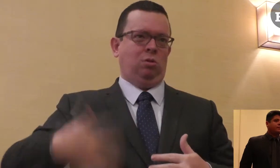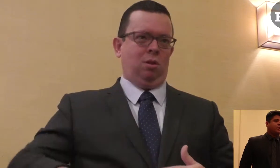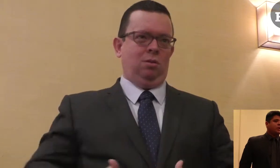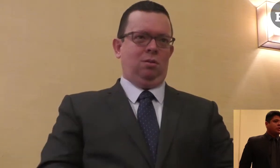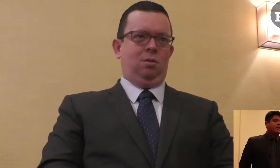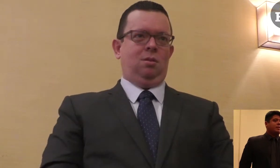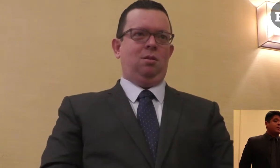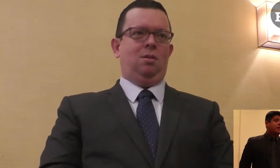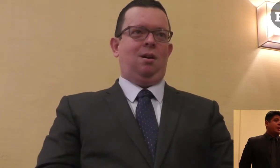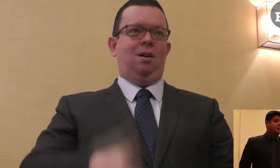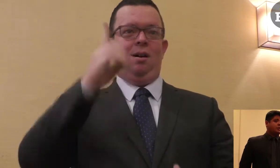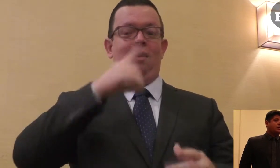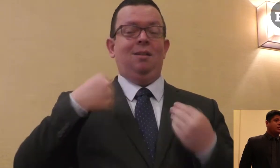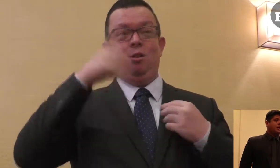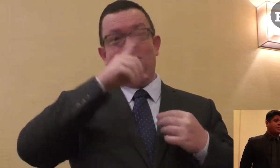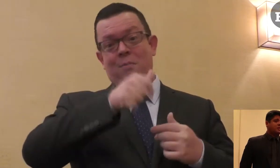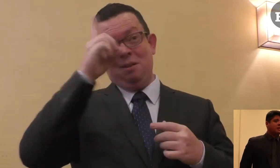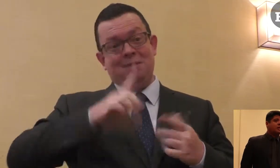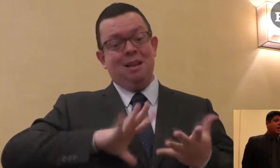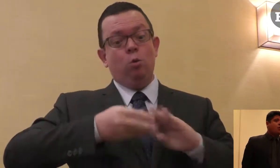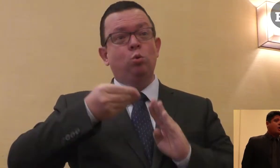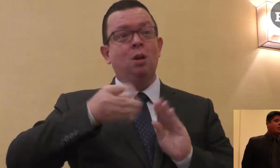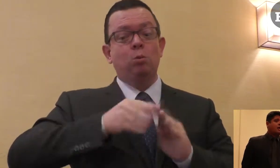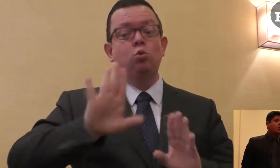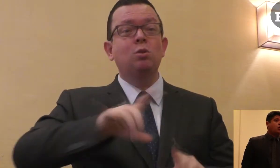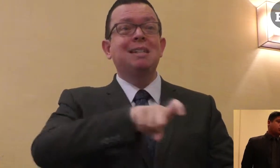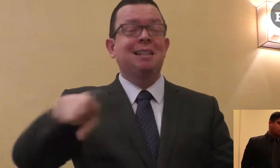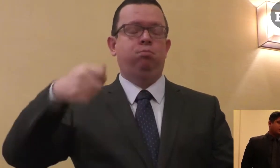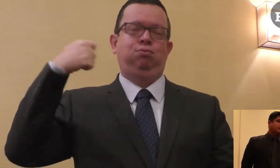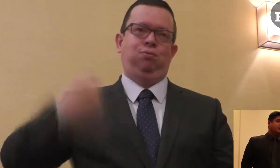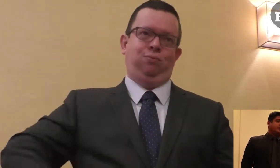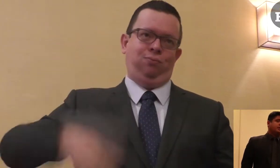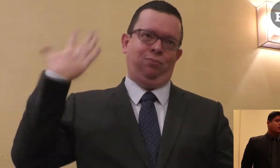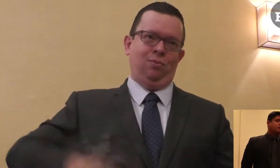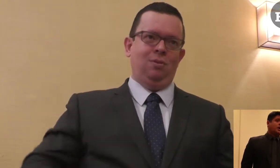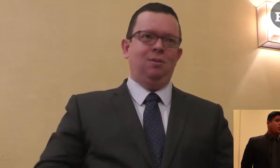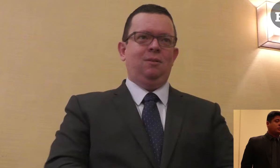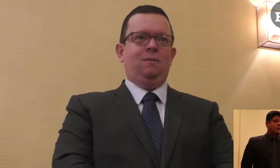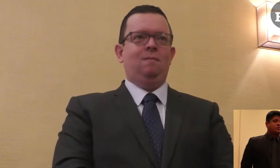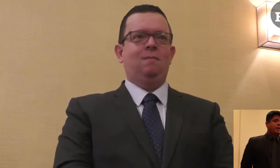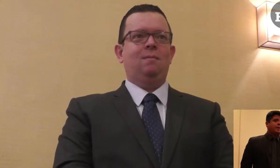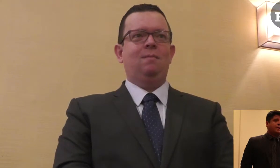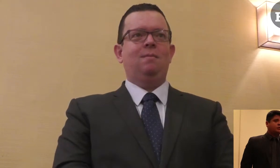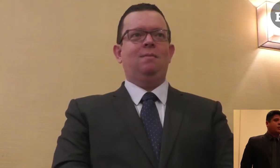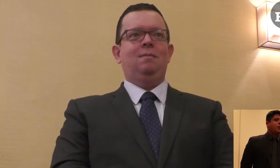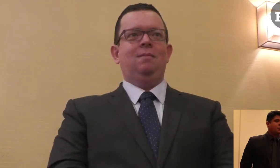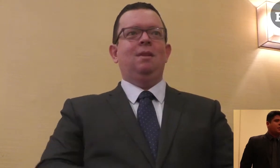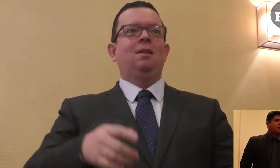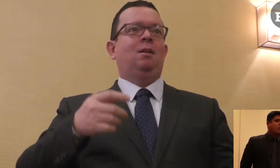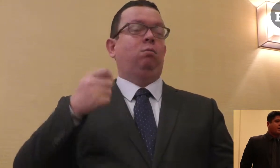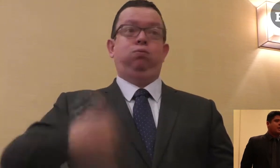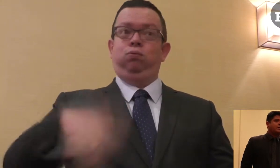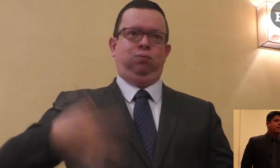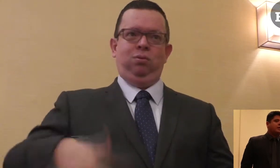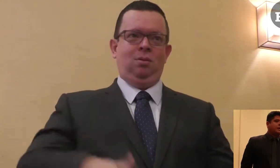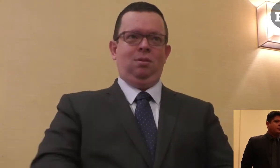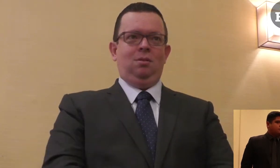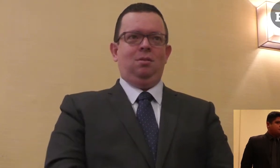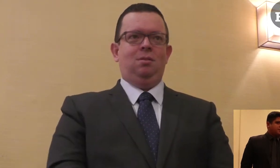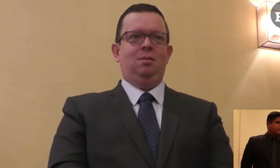ciudad. Entonces la vida de las personas con discapacidad es una vida costosa y los ajustes razonables para nosotros poder vivir con calidad son